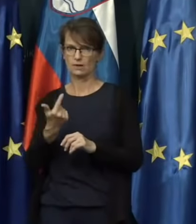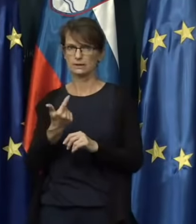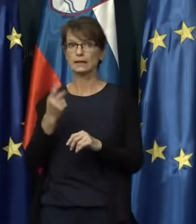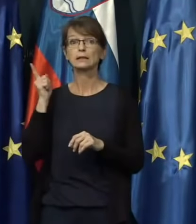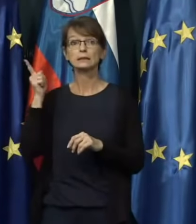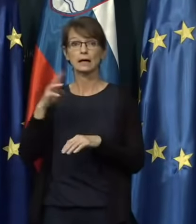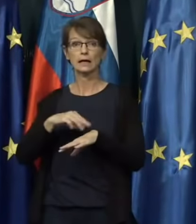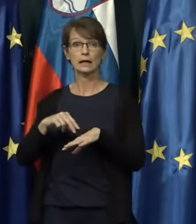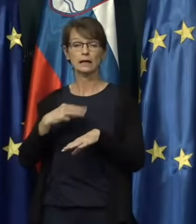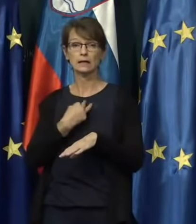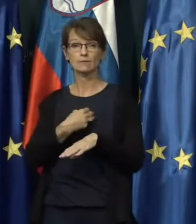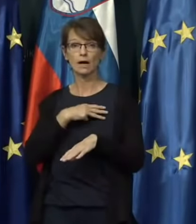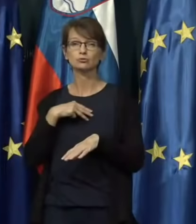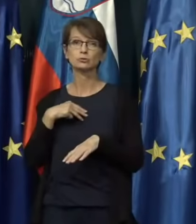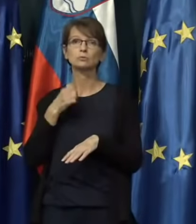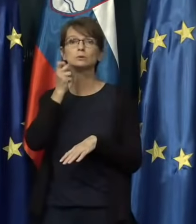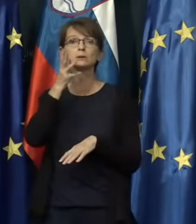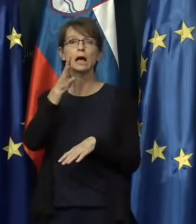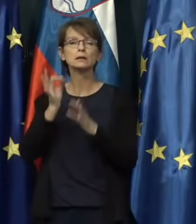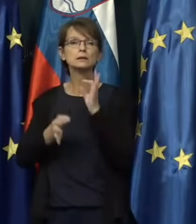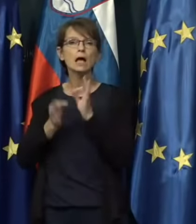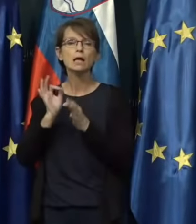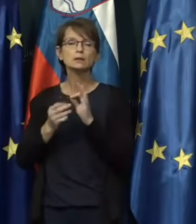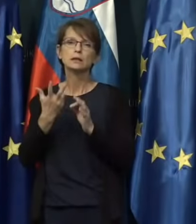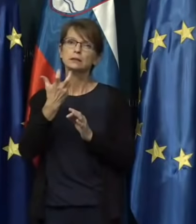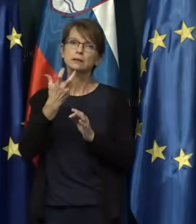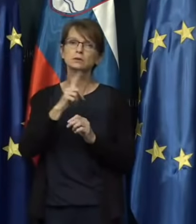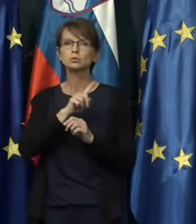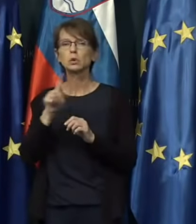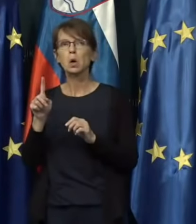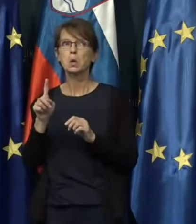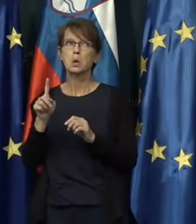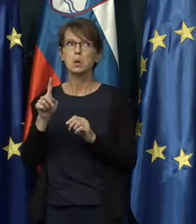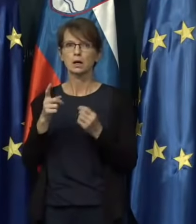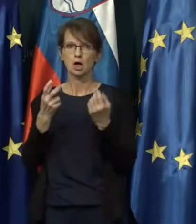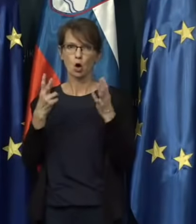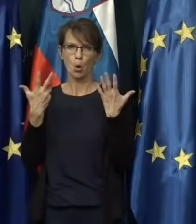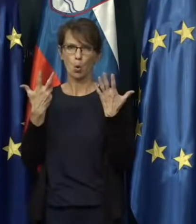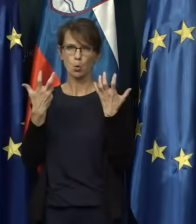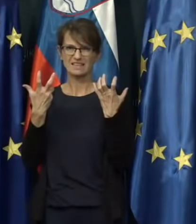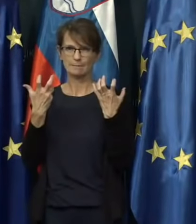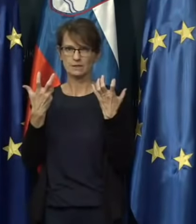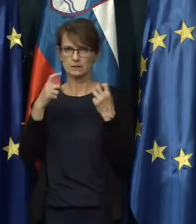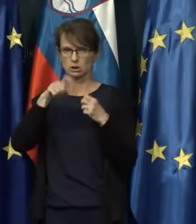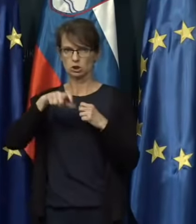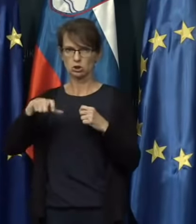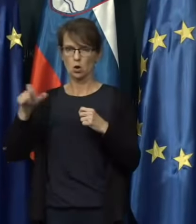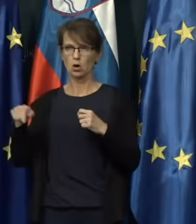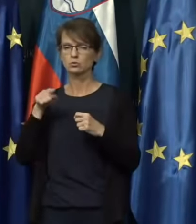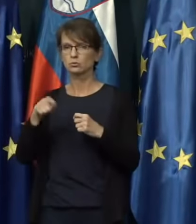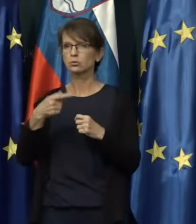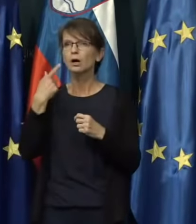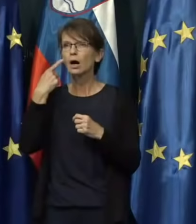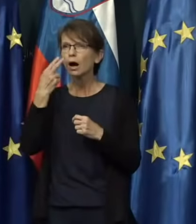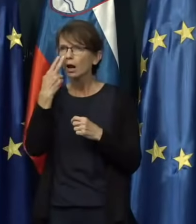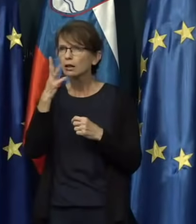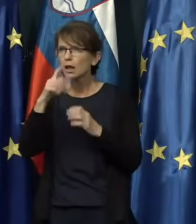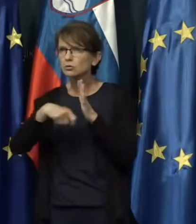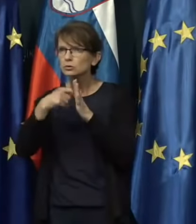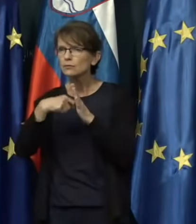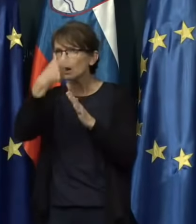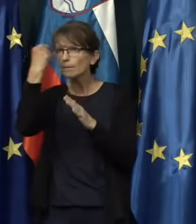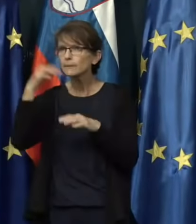Hrvaškem se dnevno testira od 300 do nekje malo preko 800, ker je gleden na število prebivalcev